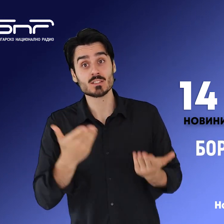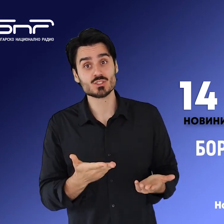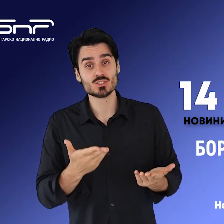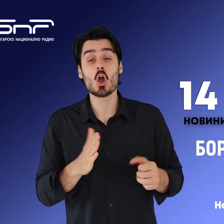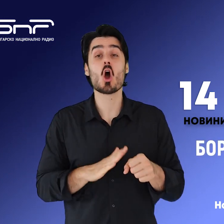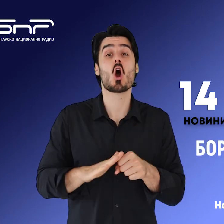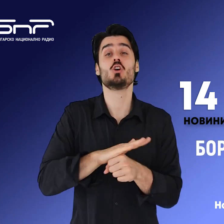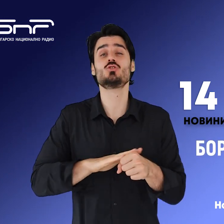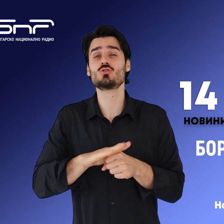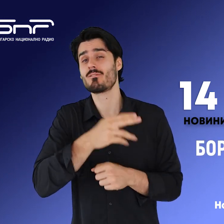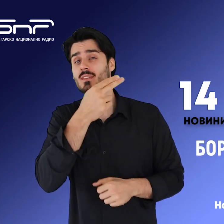Водещите новини на Кратко.